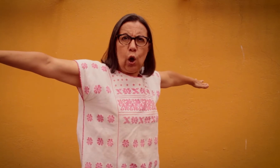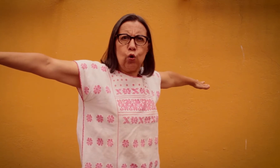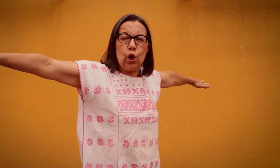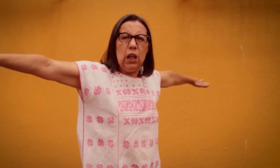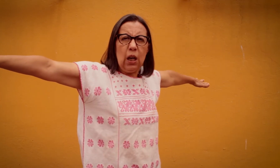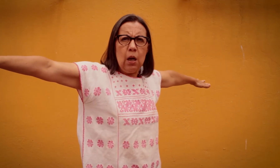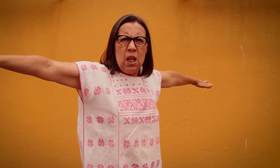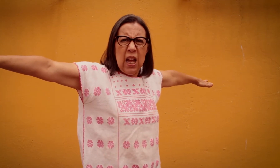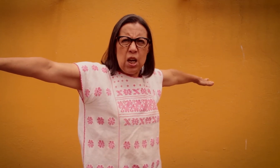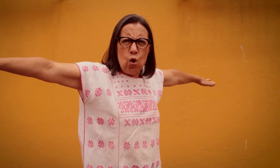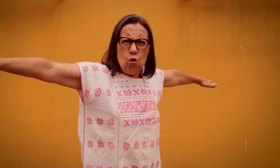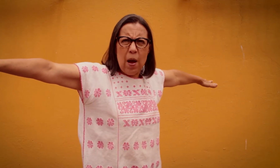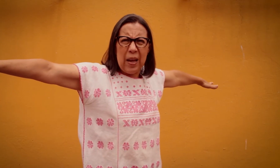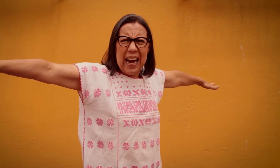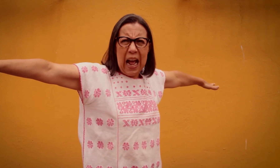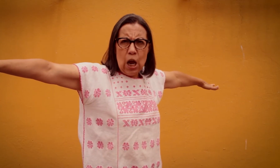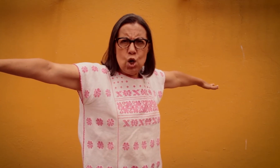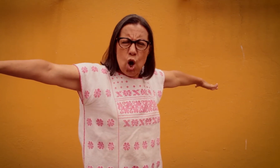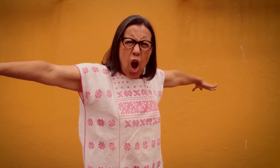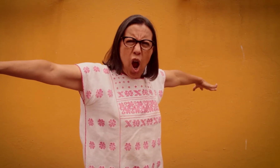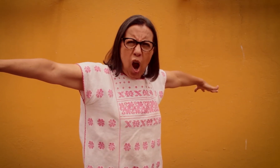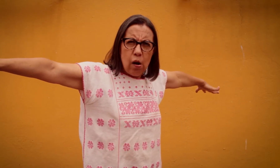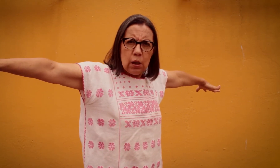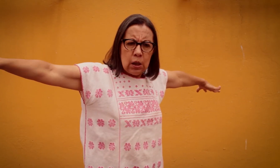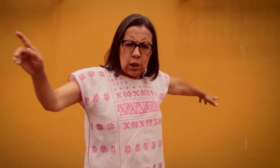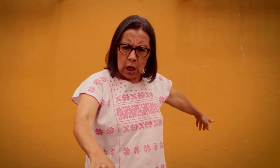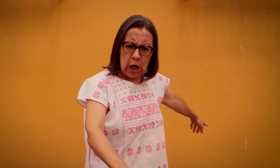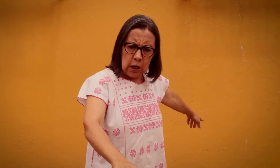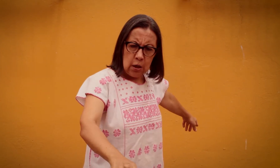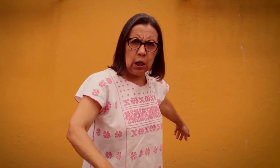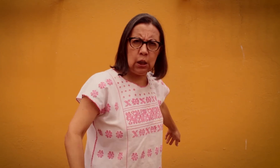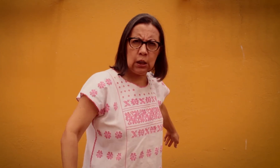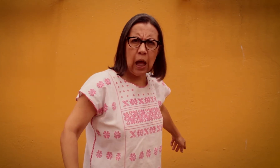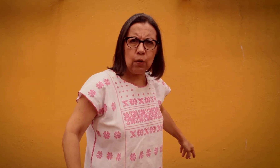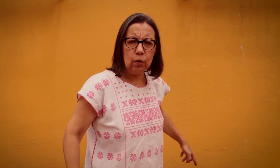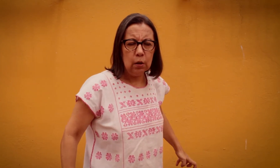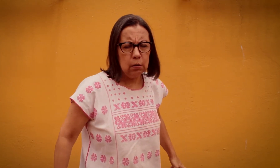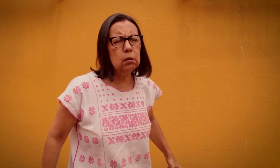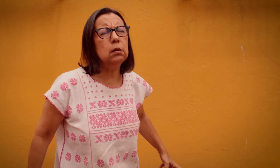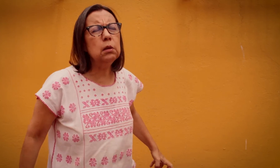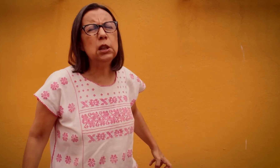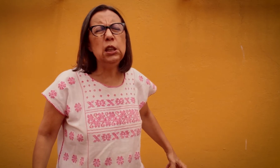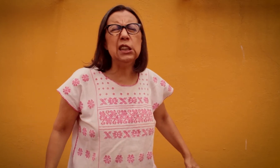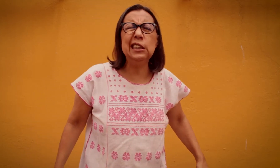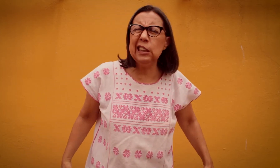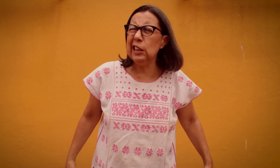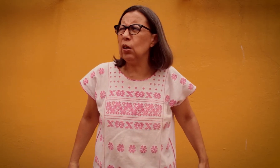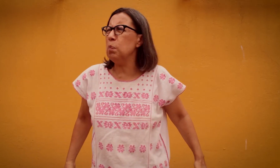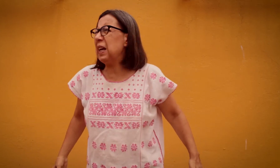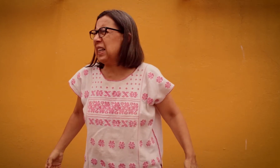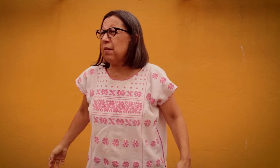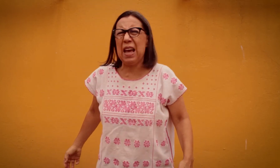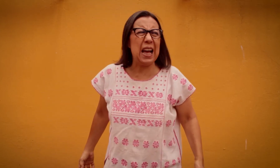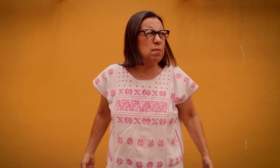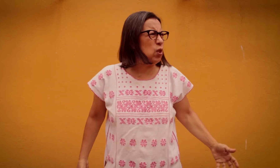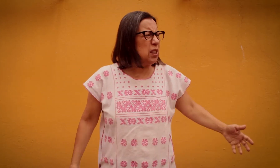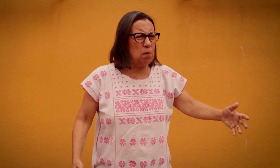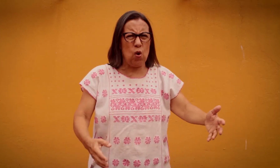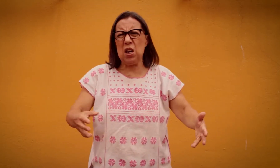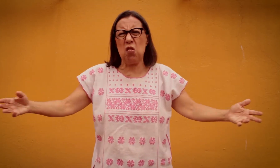dejó salir De ninguna manera Sigan el dictado Andy dijo para qué viajamos Si esta mujer no